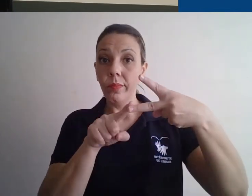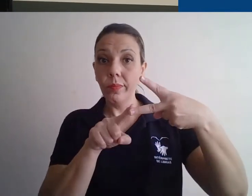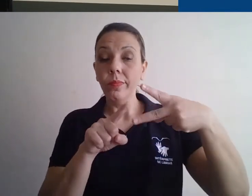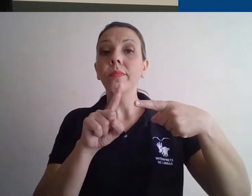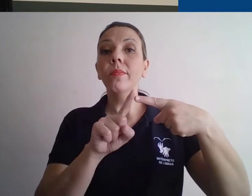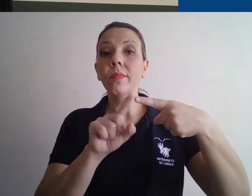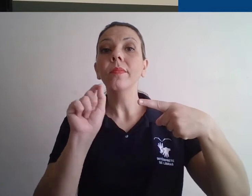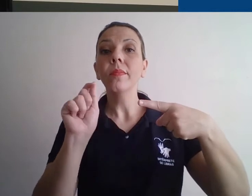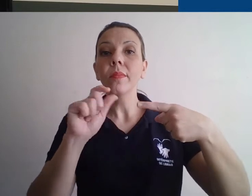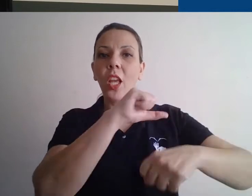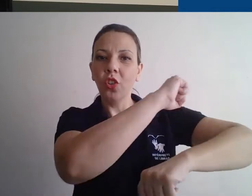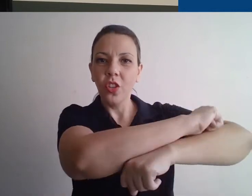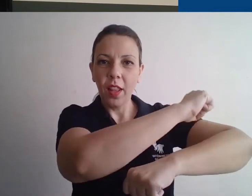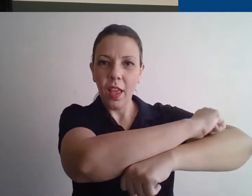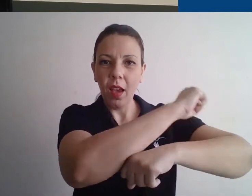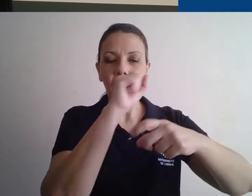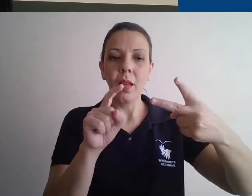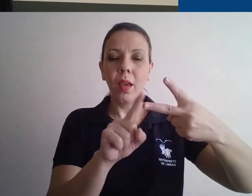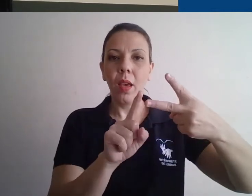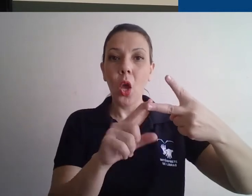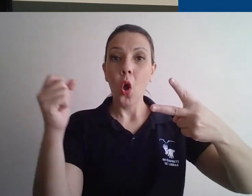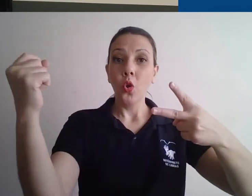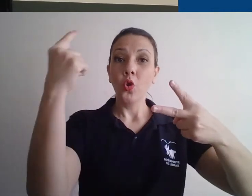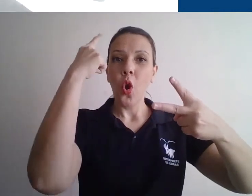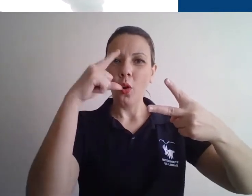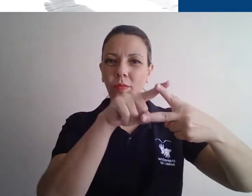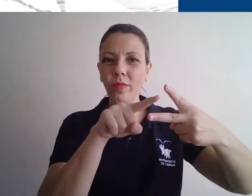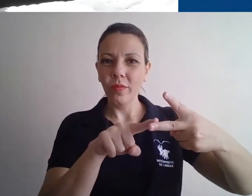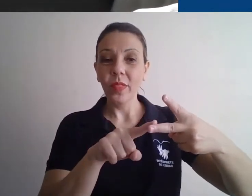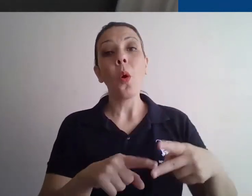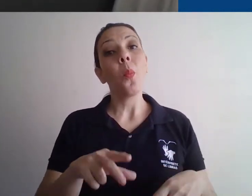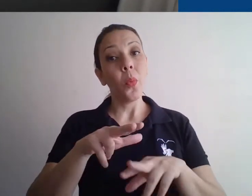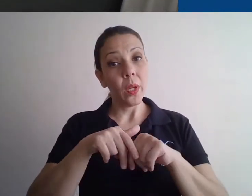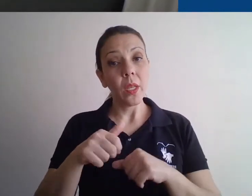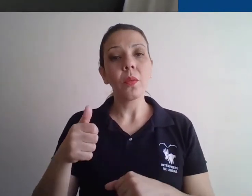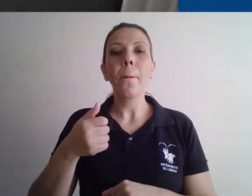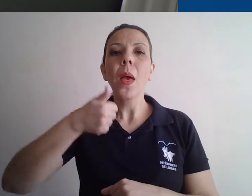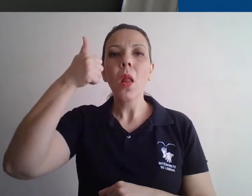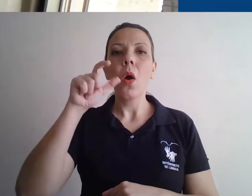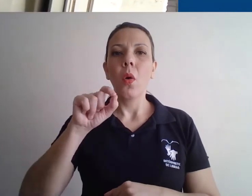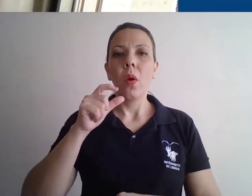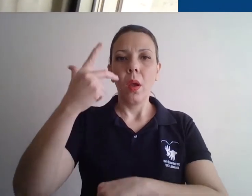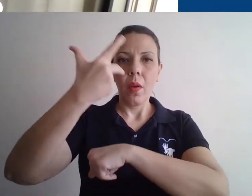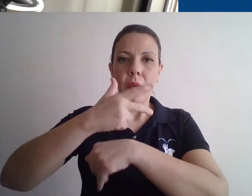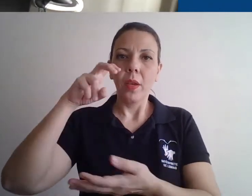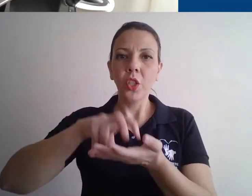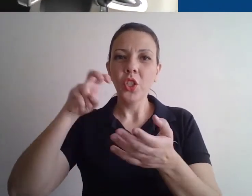duas coisas que todo mundo tem em casa, uma janela e a luz do sol. É sempre uma boa prática gravar de dia, de frente para uma janela que